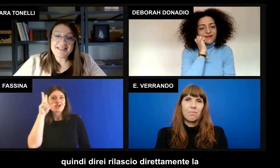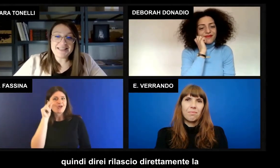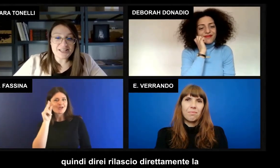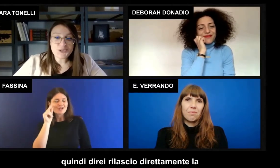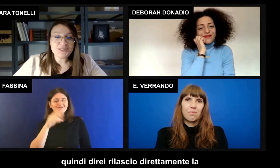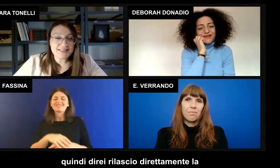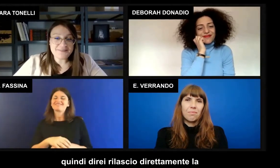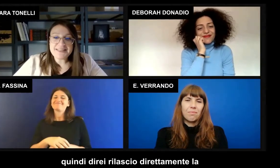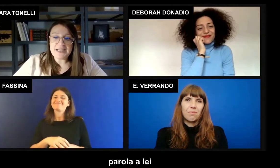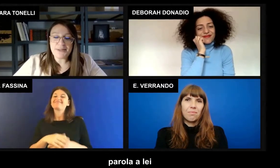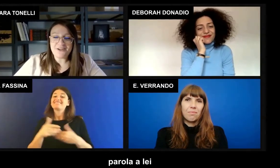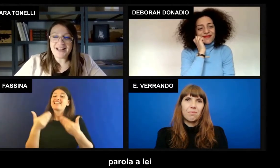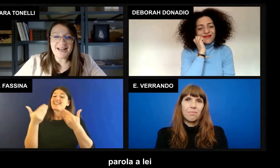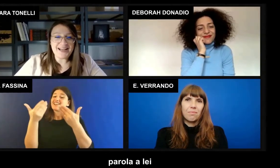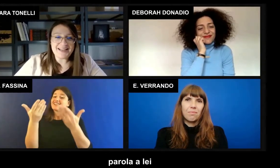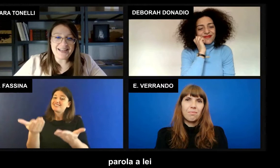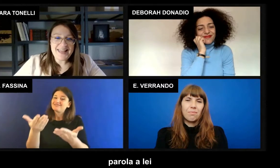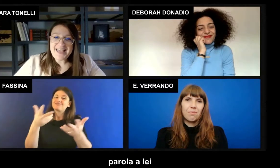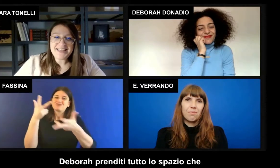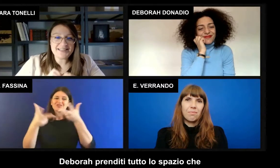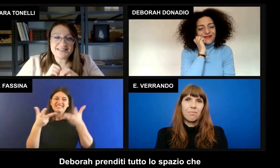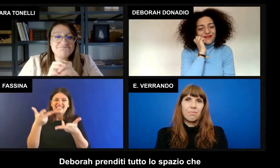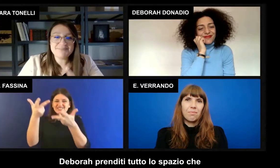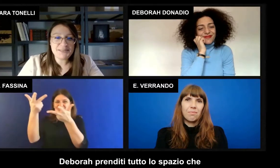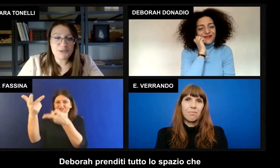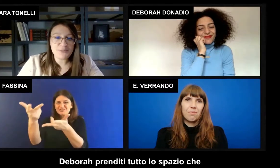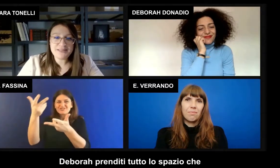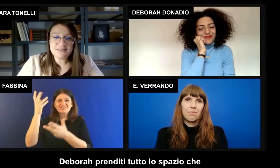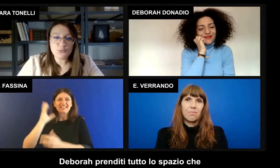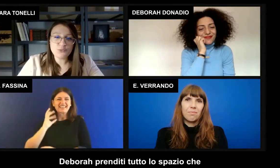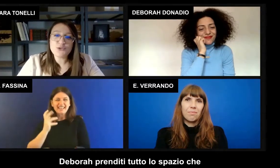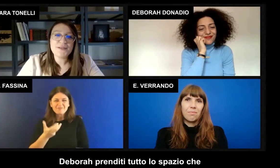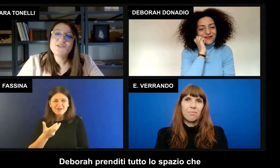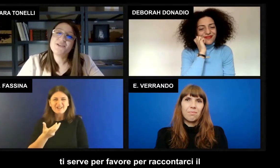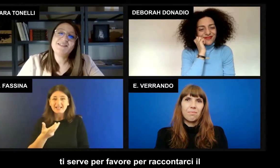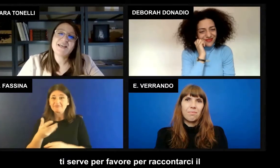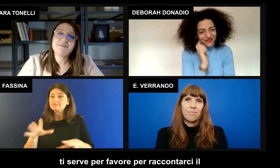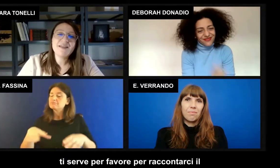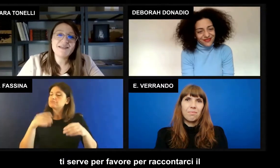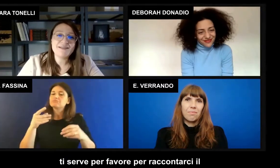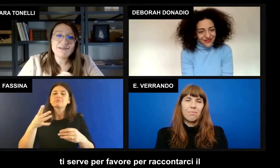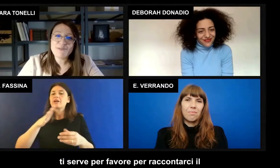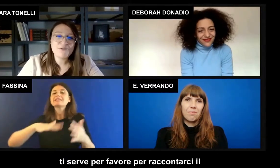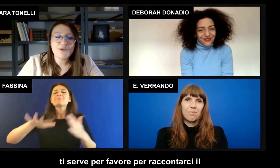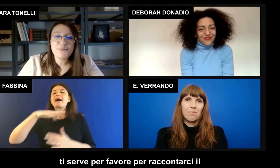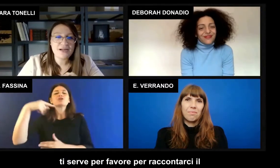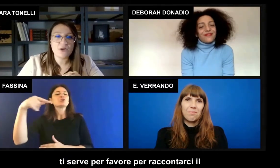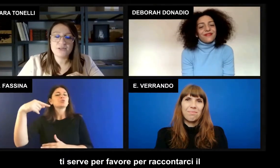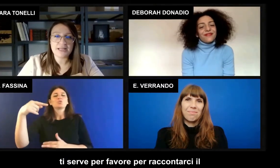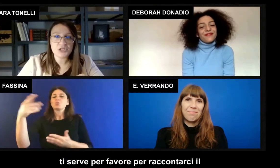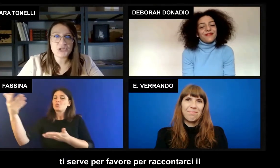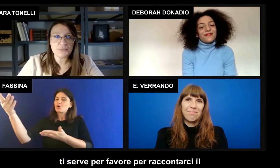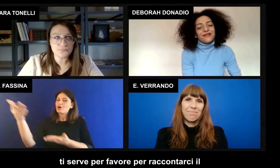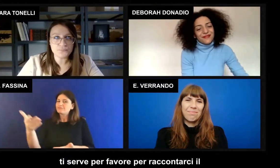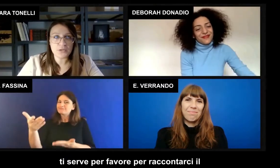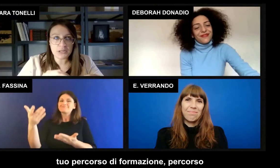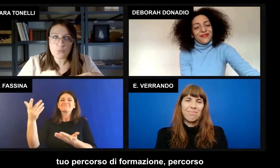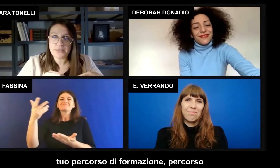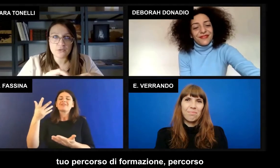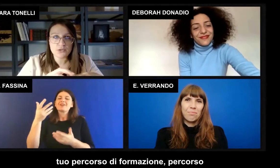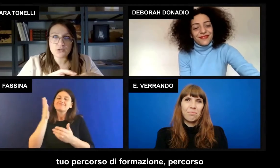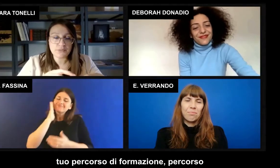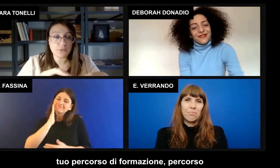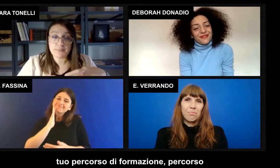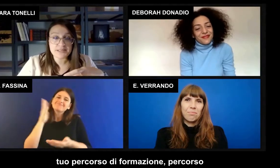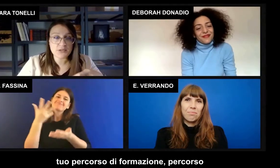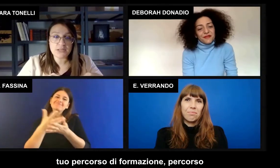direi lascio direttamente la parola a lei, Deborah prendi tutto lo spazio che ti serve per favore per raccontarci il